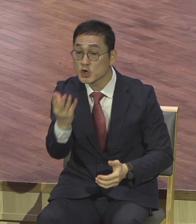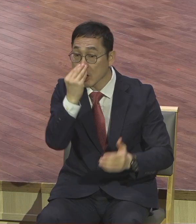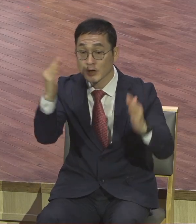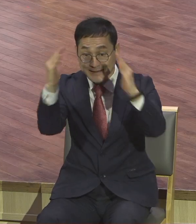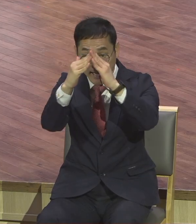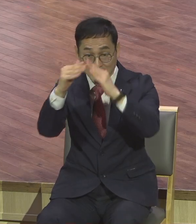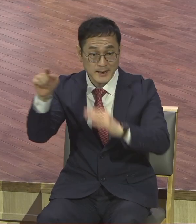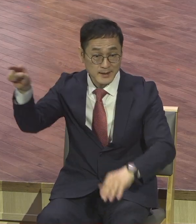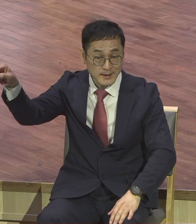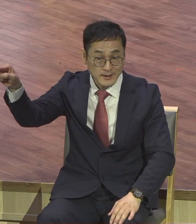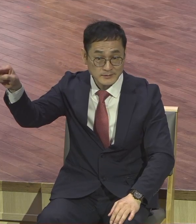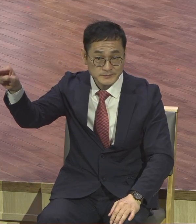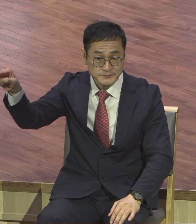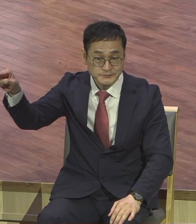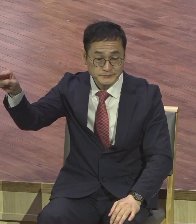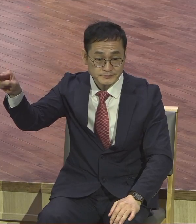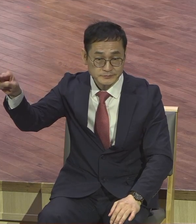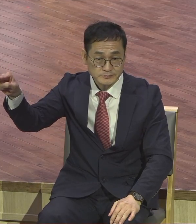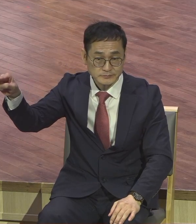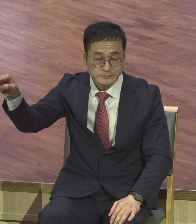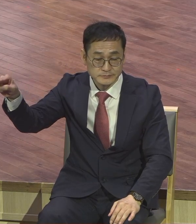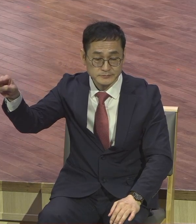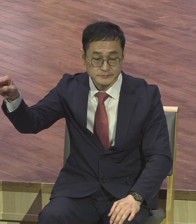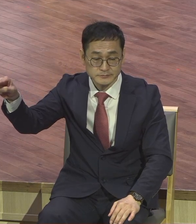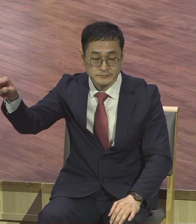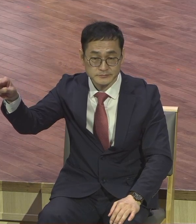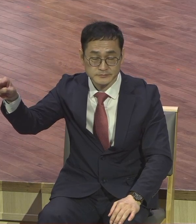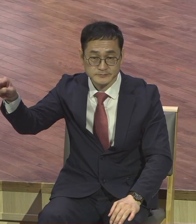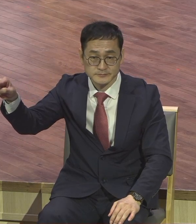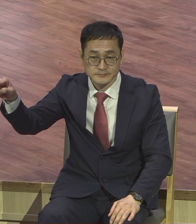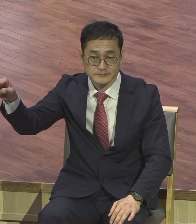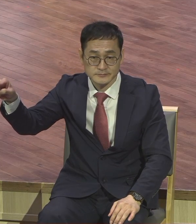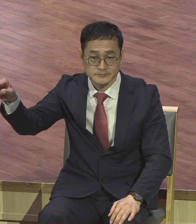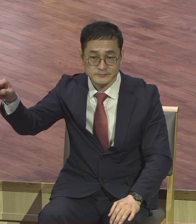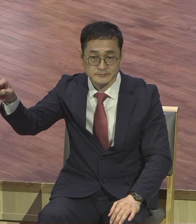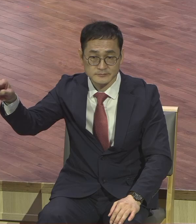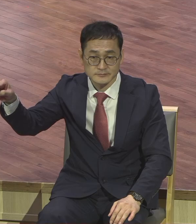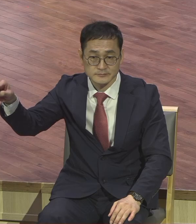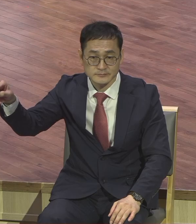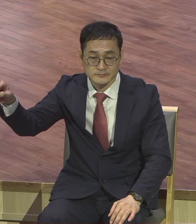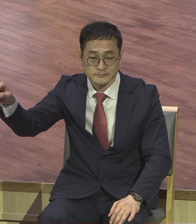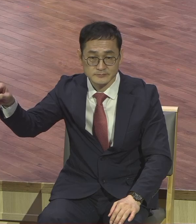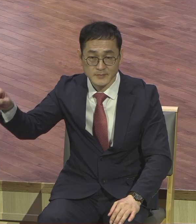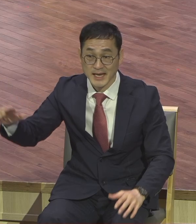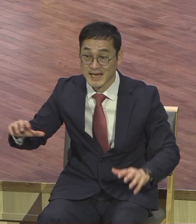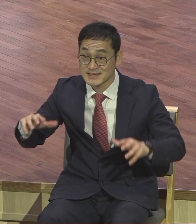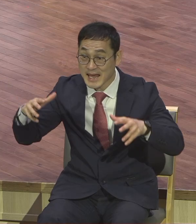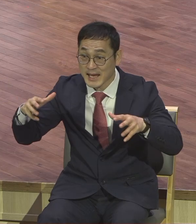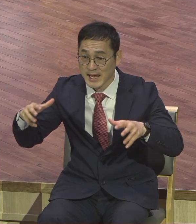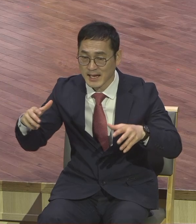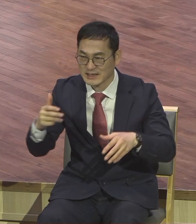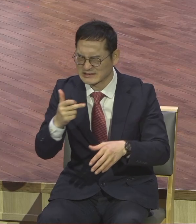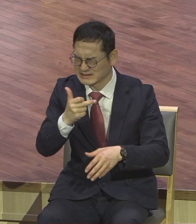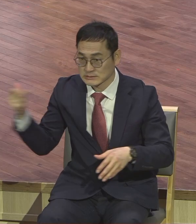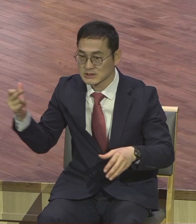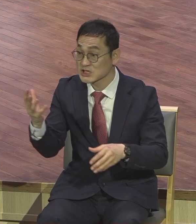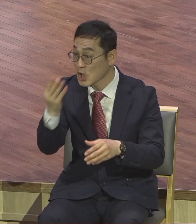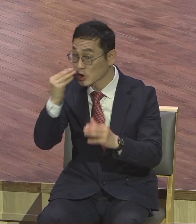유럽 유행 가보시면 아시지만 제일 큰 성당이 베드로 성당이요. 250미동을